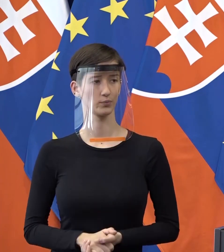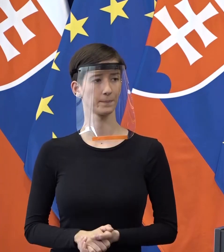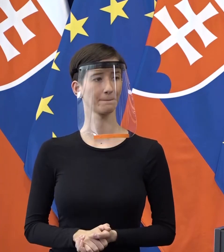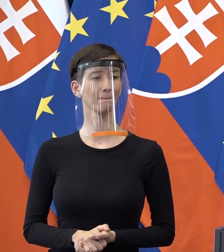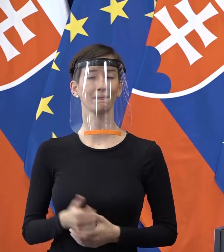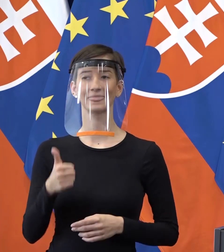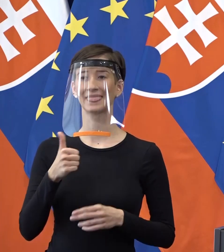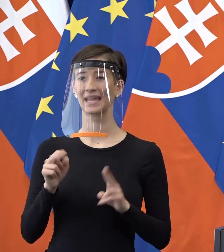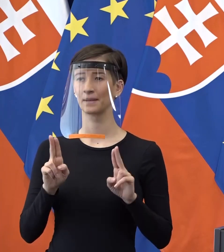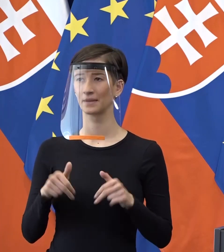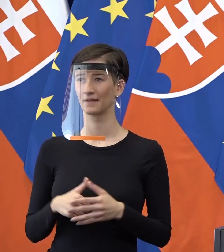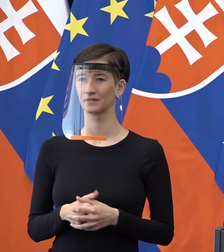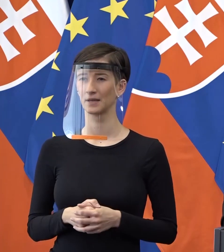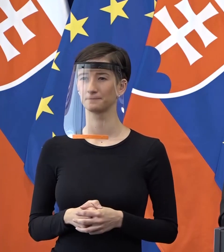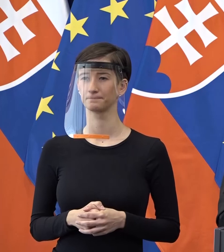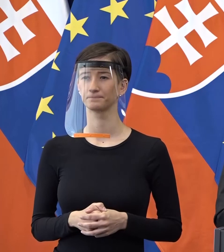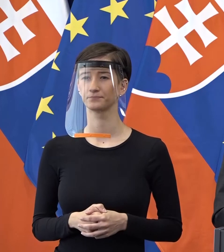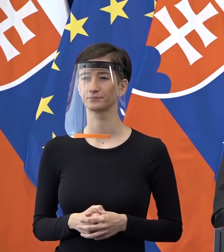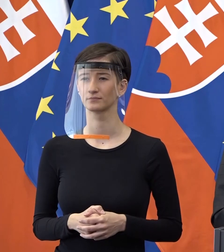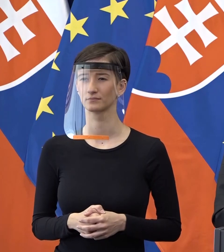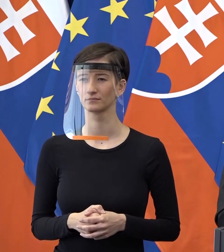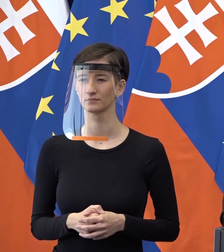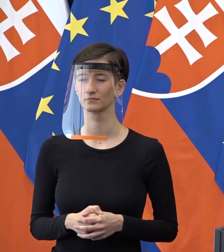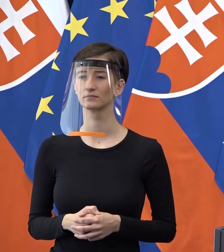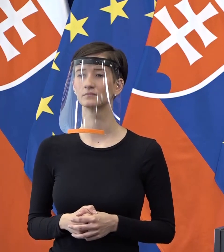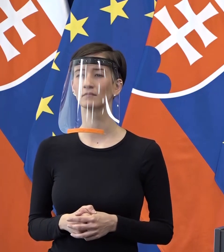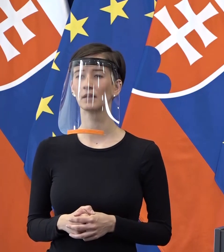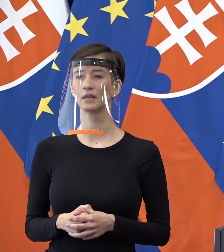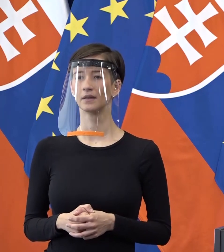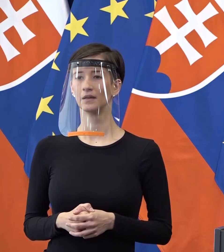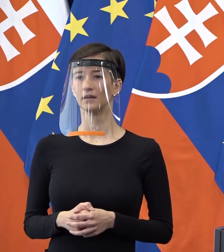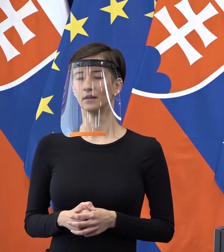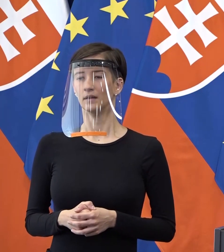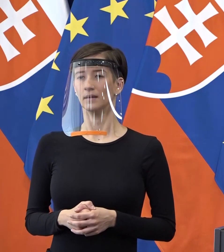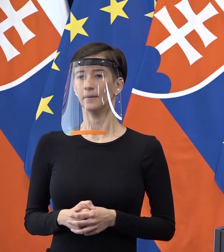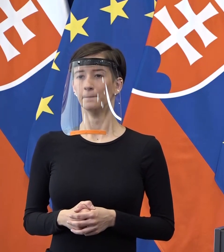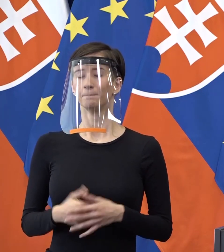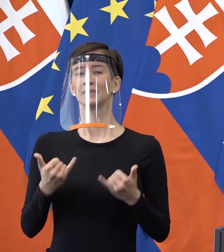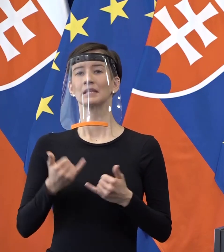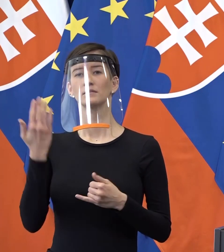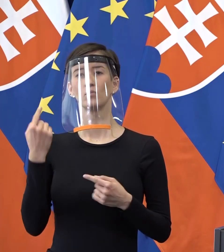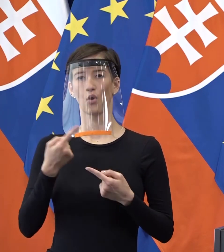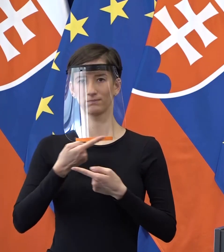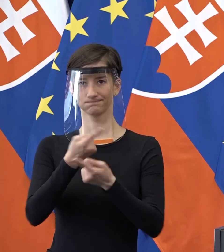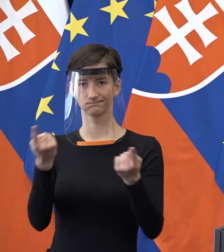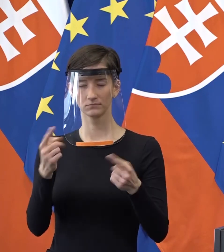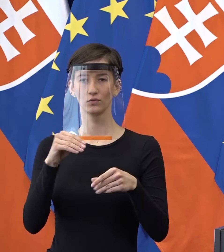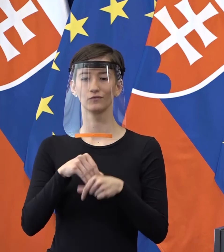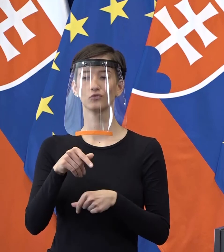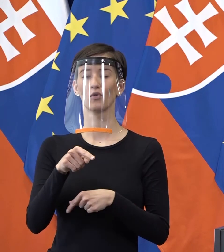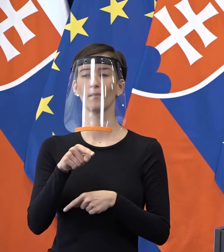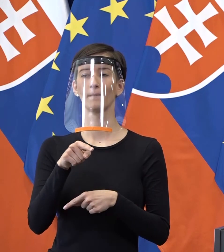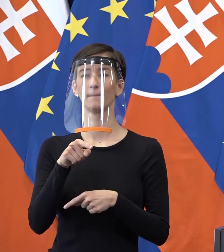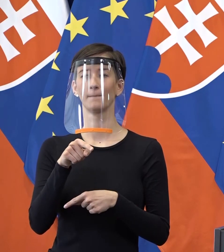Deník Pravda. Božkovičová Deník Pravda. Ja by som sa chcela opýtať, dneska ste teda avizovali, že vysoké číslo majú práve ľudia so